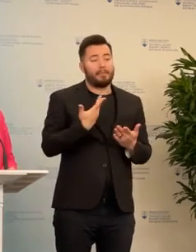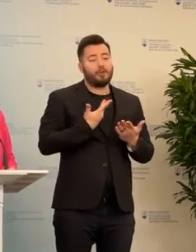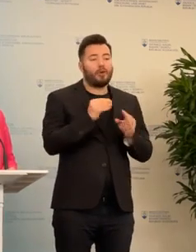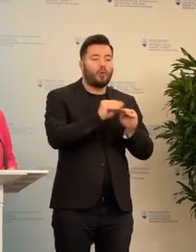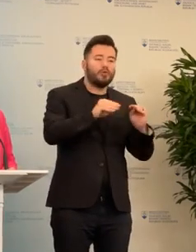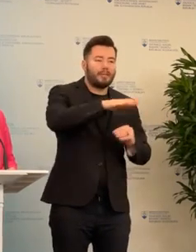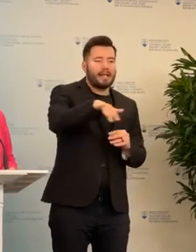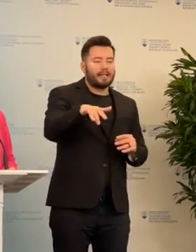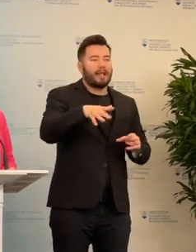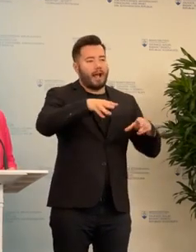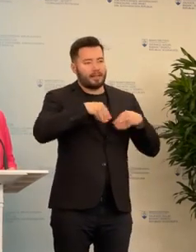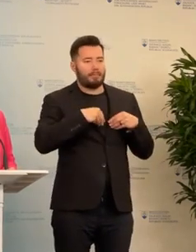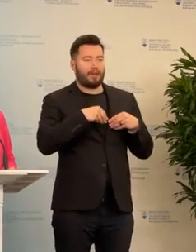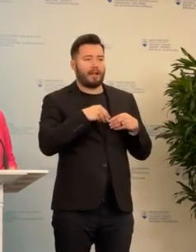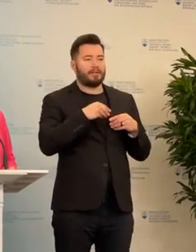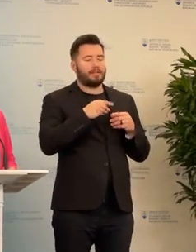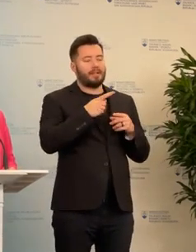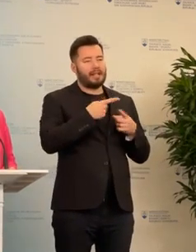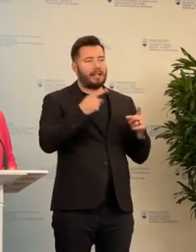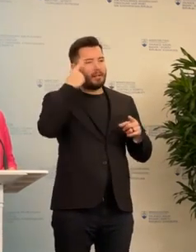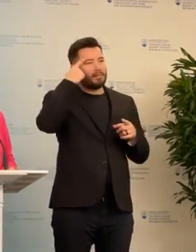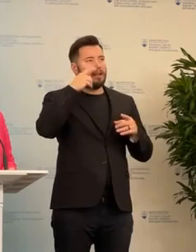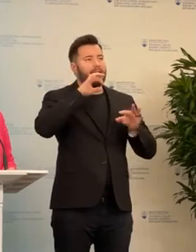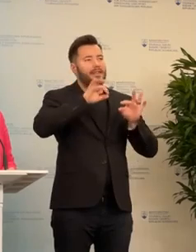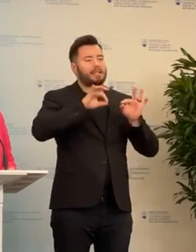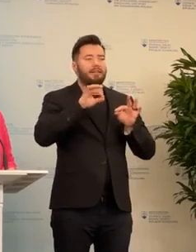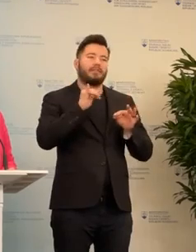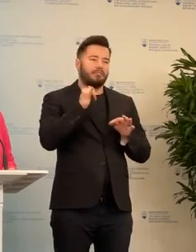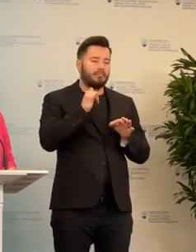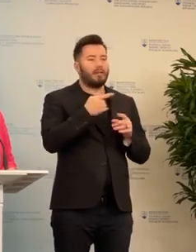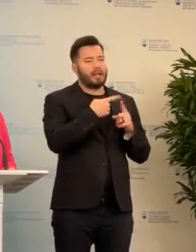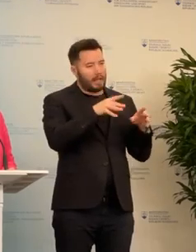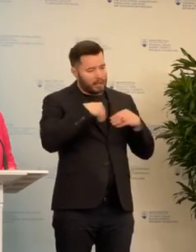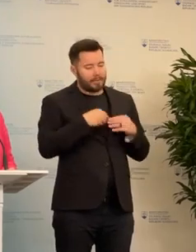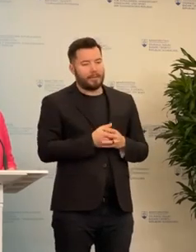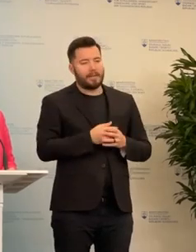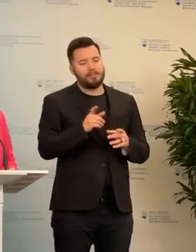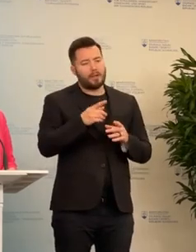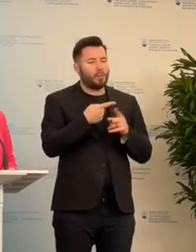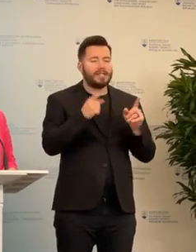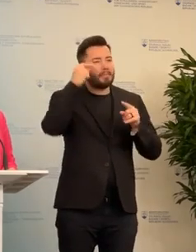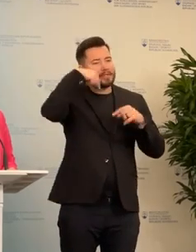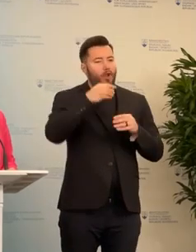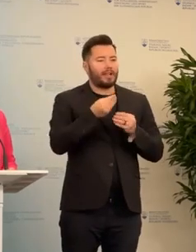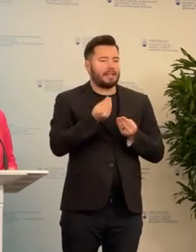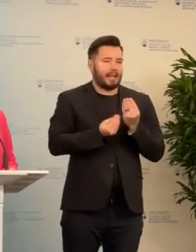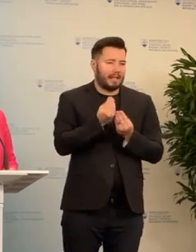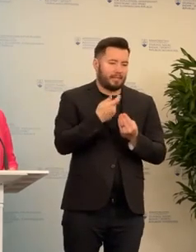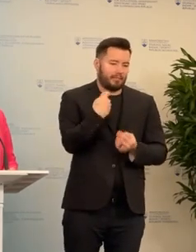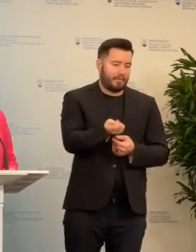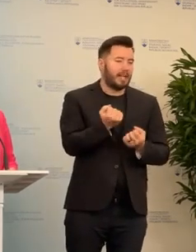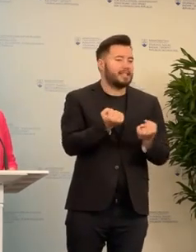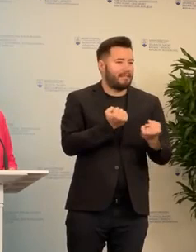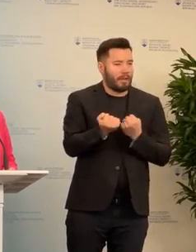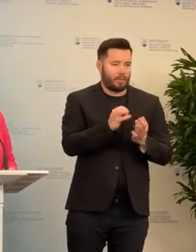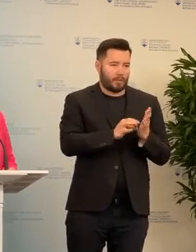samozrejme aj veľmi silné psychoterapeutické rôzne hry a aktivite, aby to celé zvládli. A potom tá tretia, čo sa teda aj